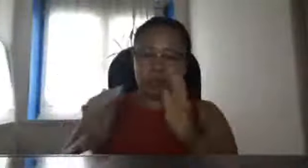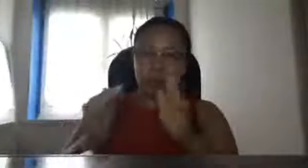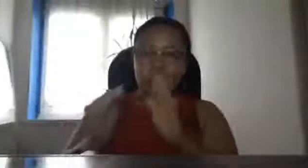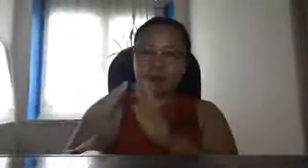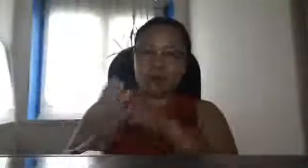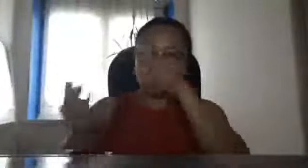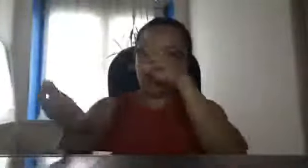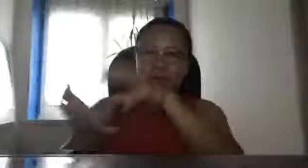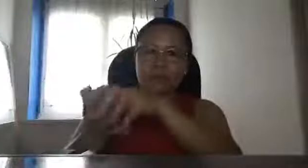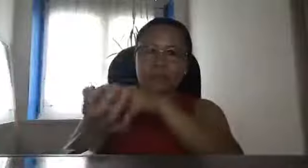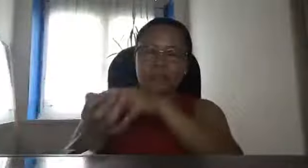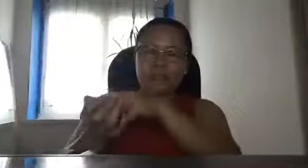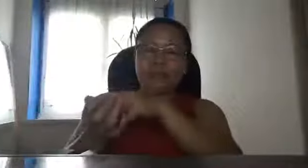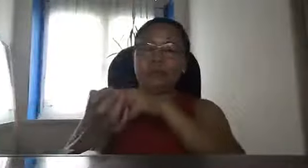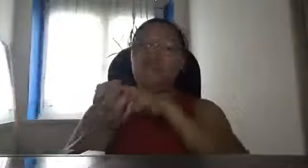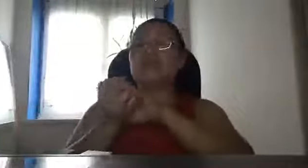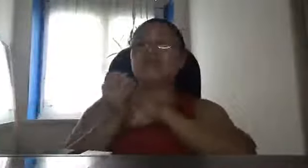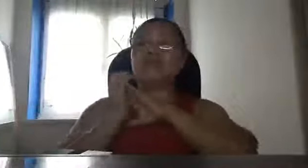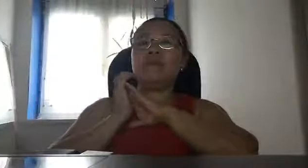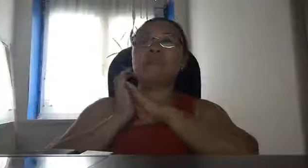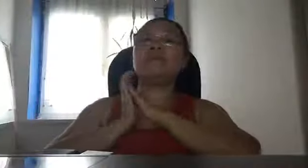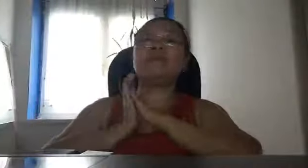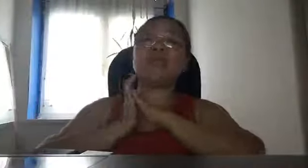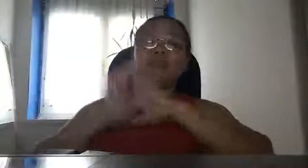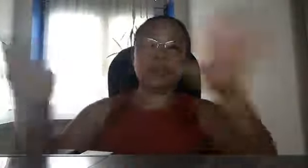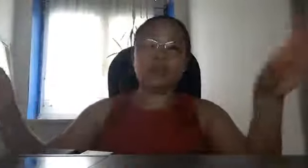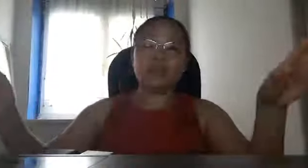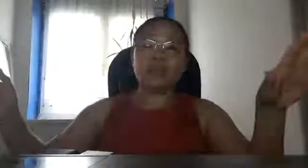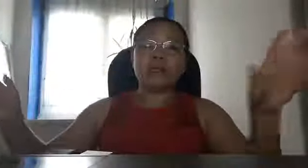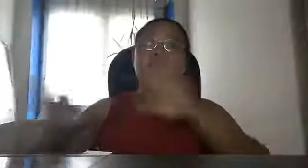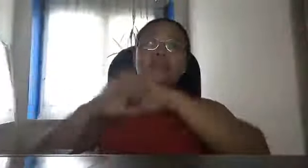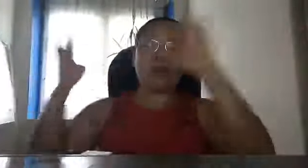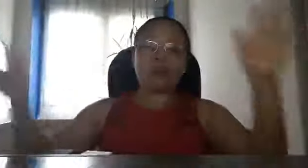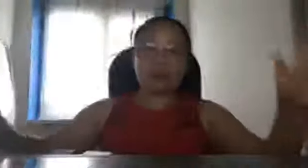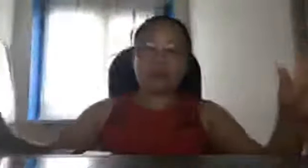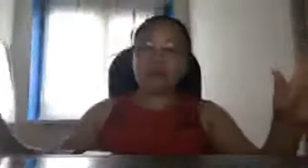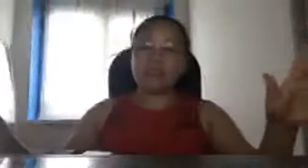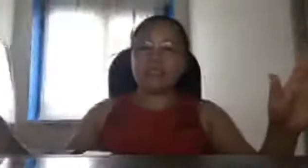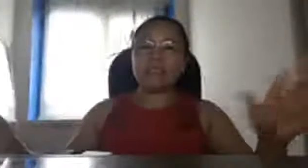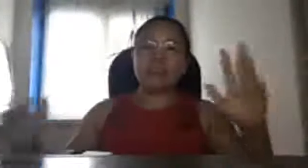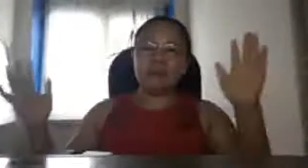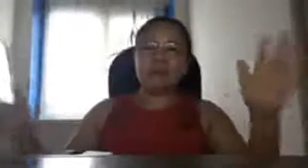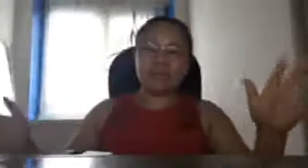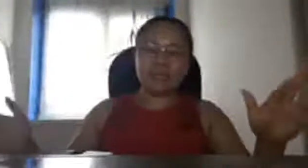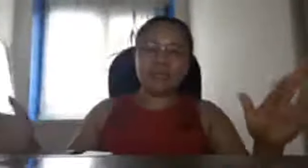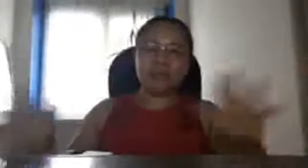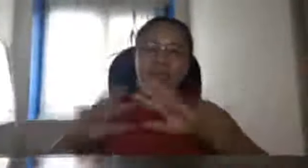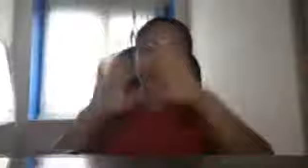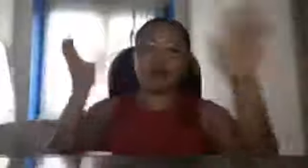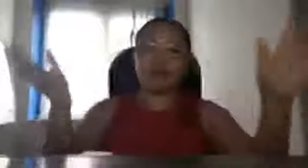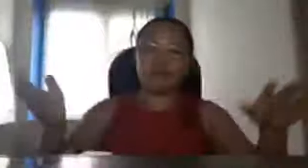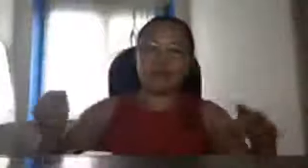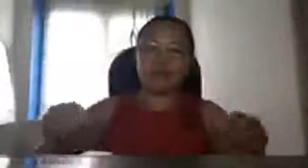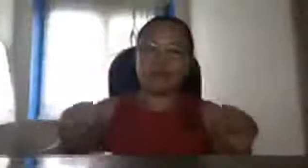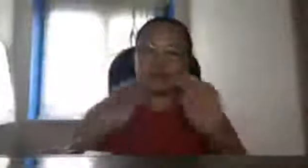droga na grupo ng DSWD pero not not the whole DSWD group not the whole Philippines